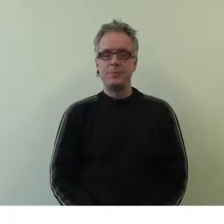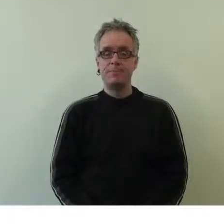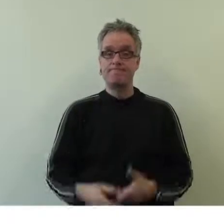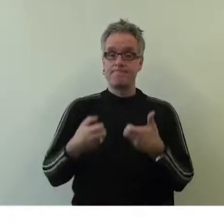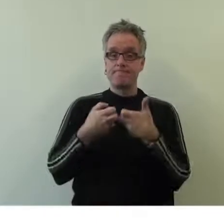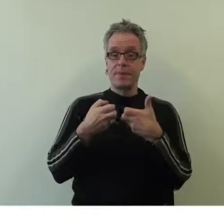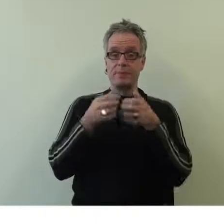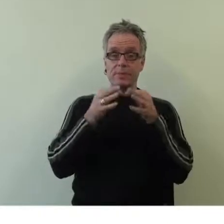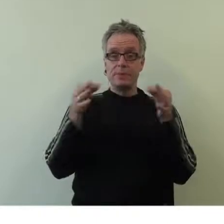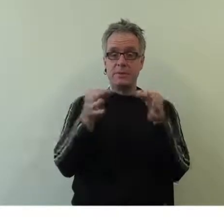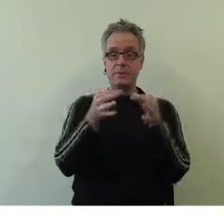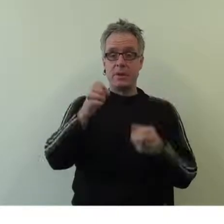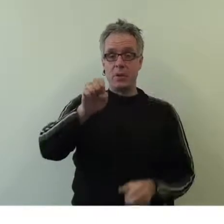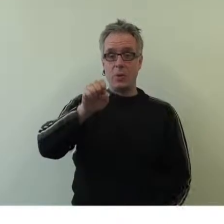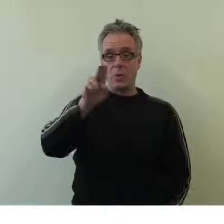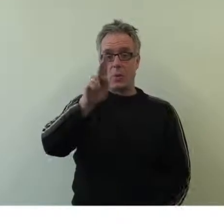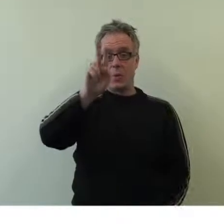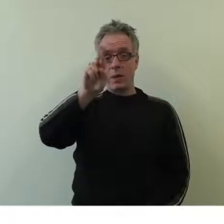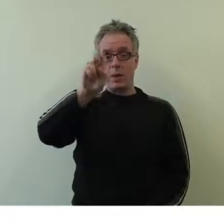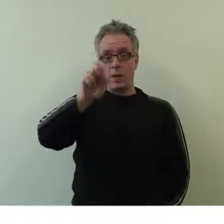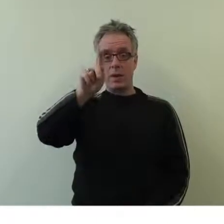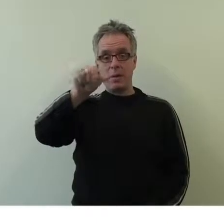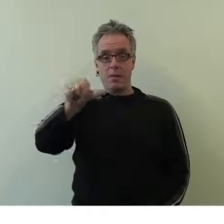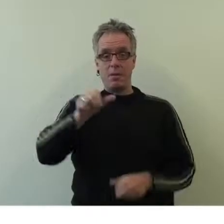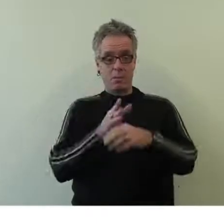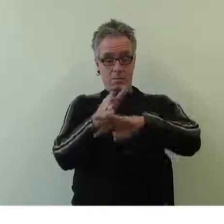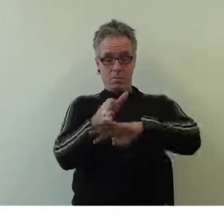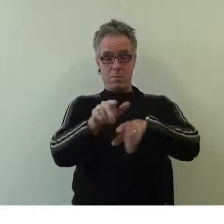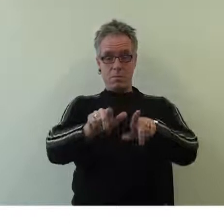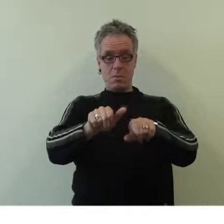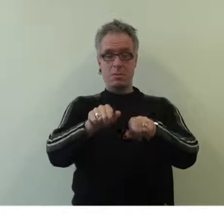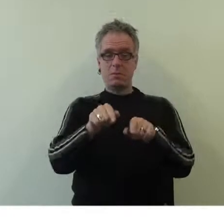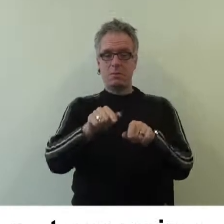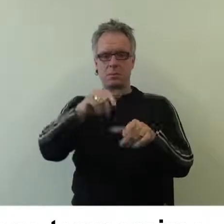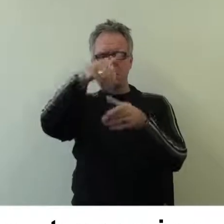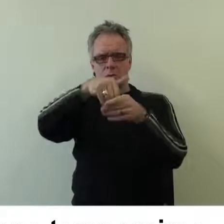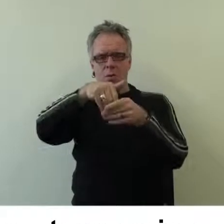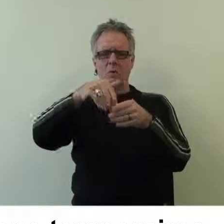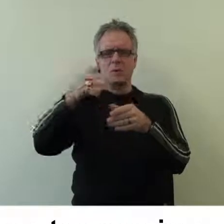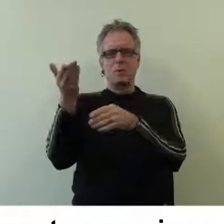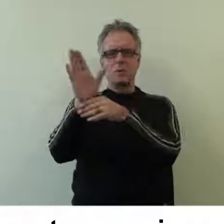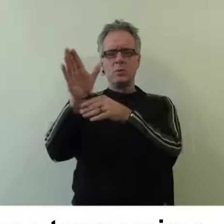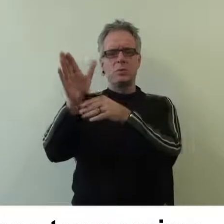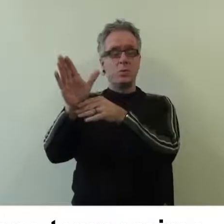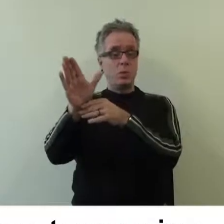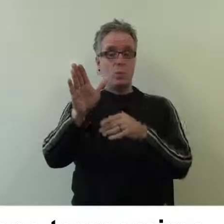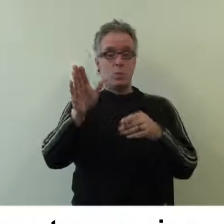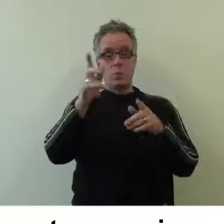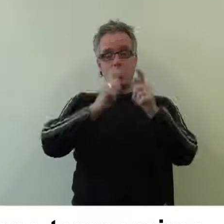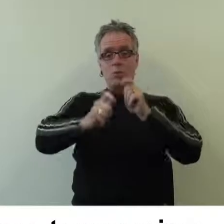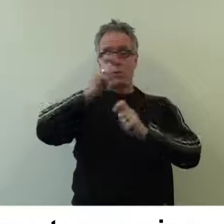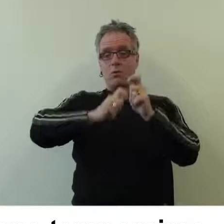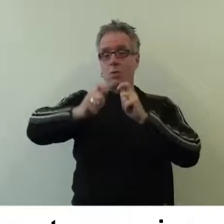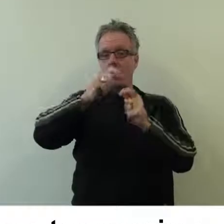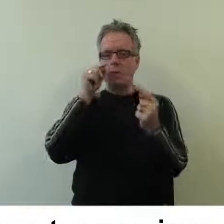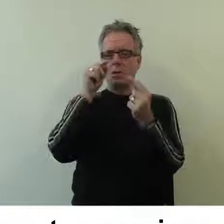Ainsi, la salle Eureka, située au rez-de-chaussée, présente des expositions temporaires sur